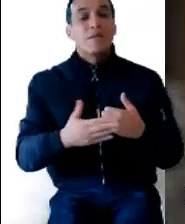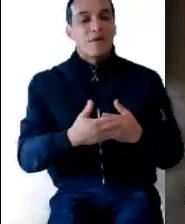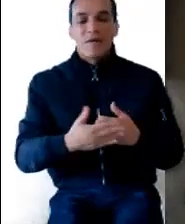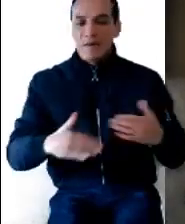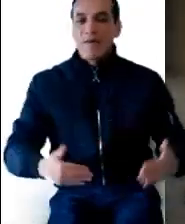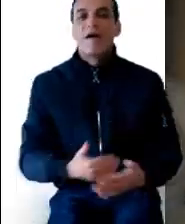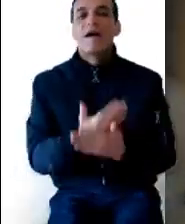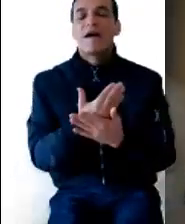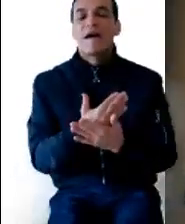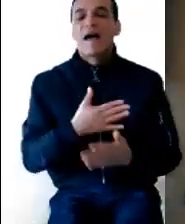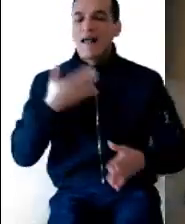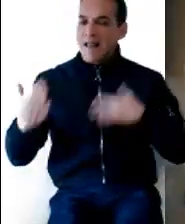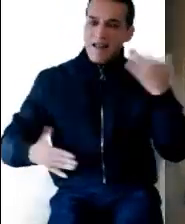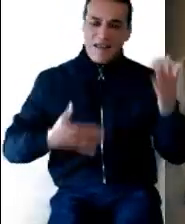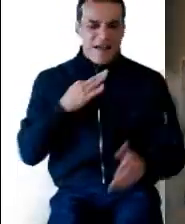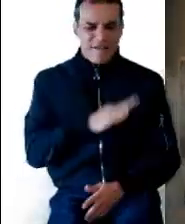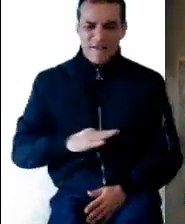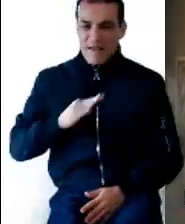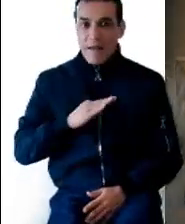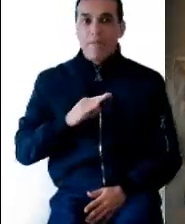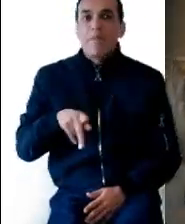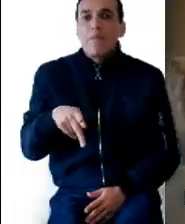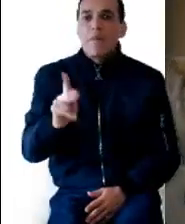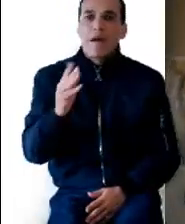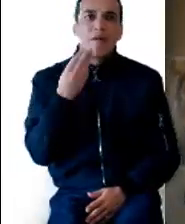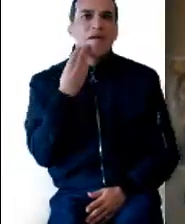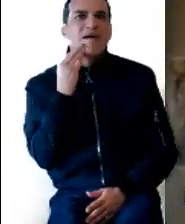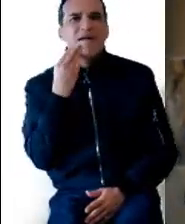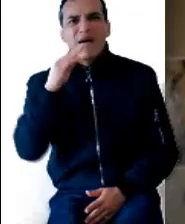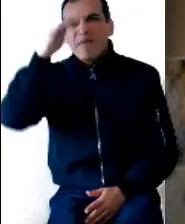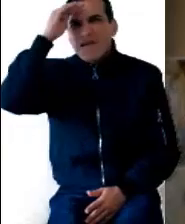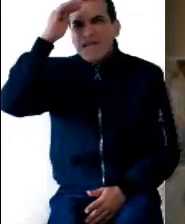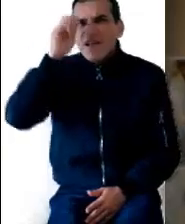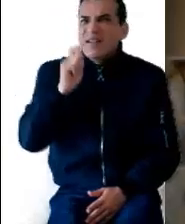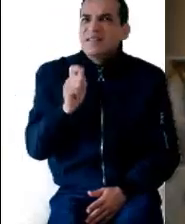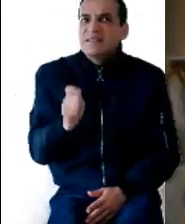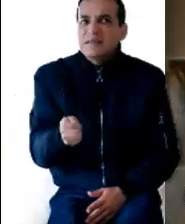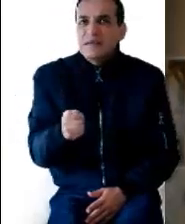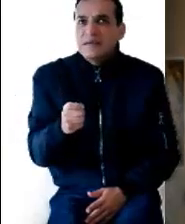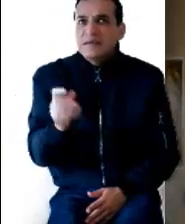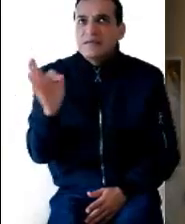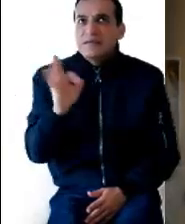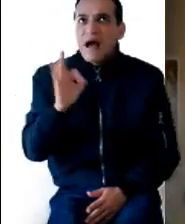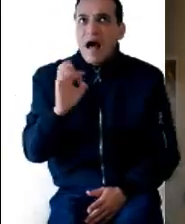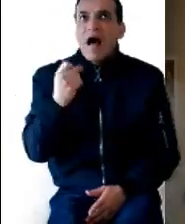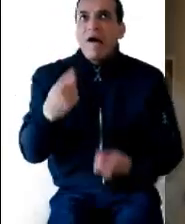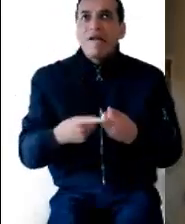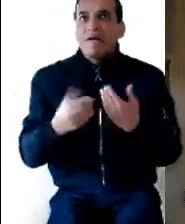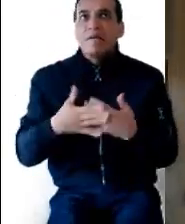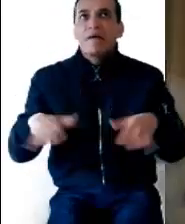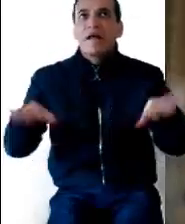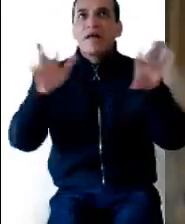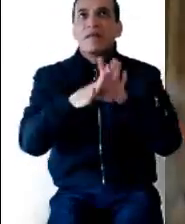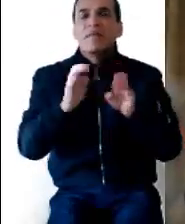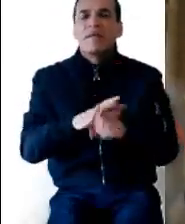¿Qué pensaría María de todas estas palabras? Seguramente intuía la grandeza de la misión, pero